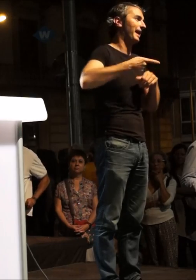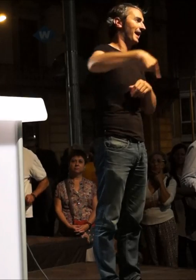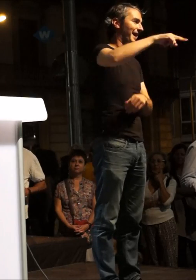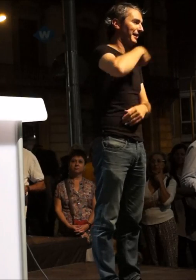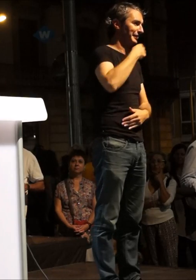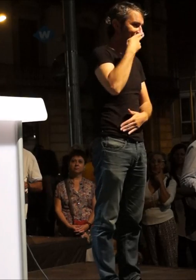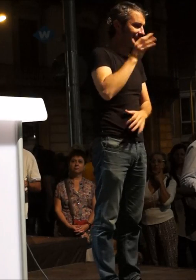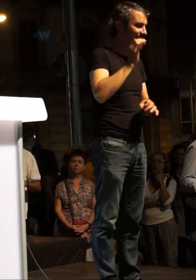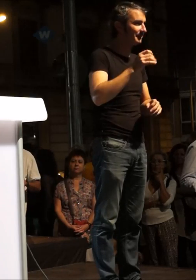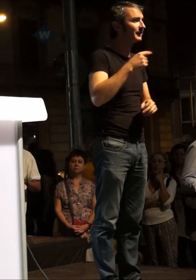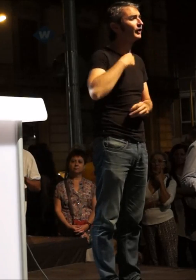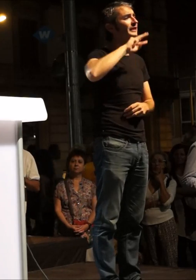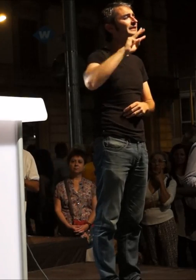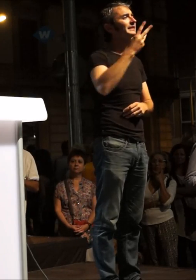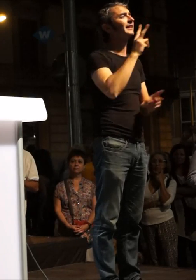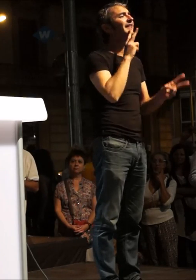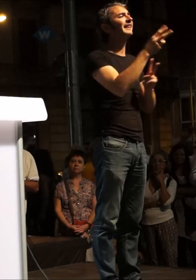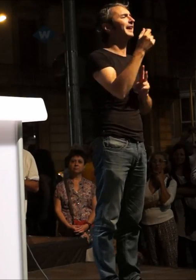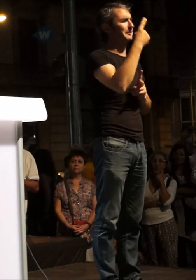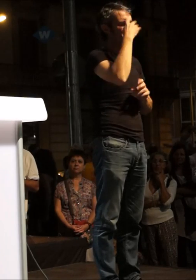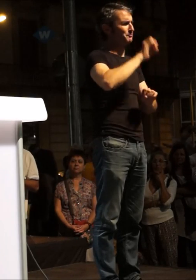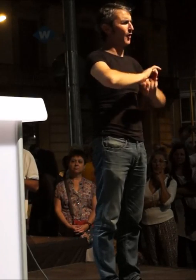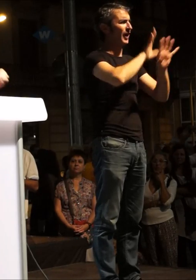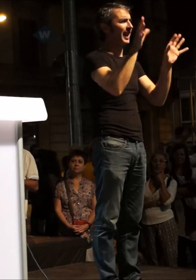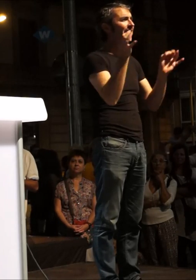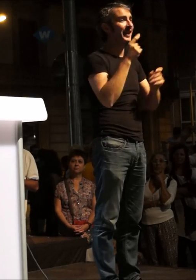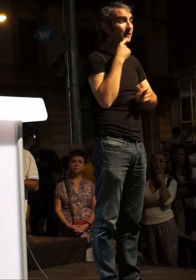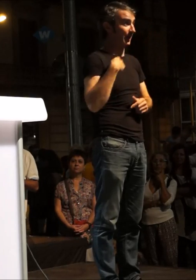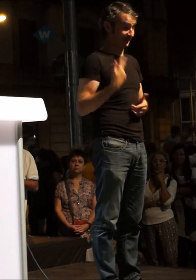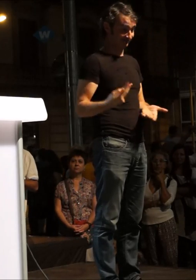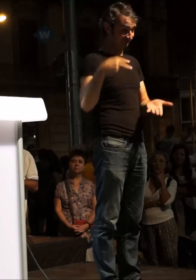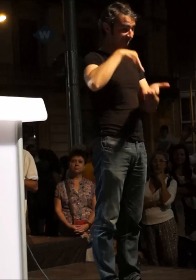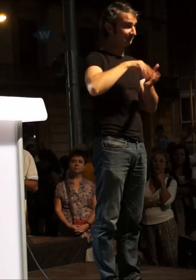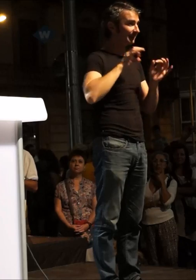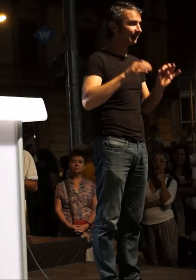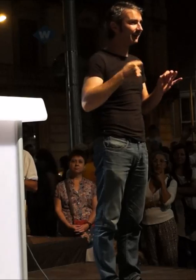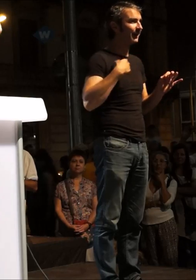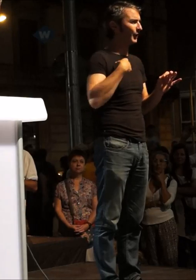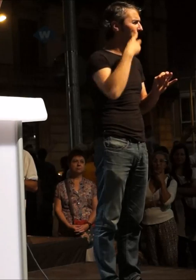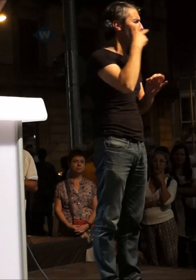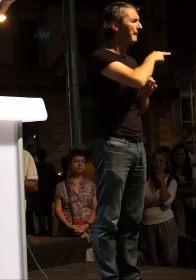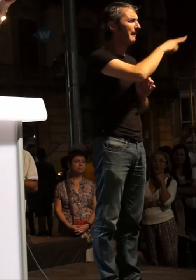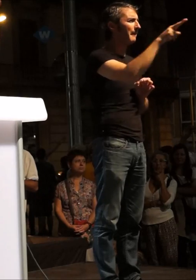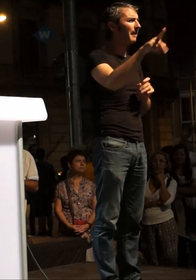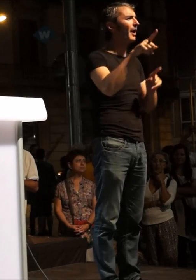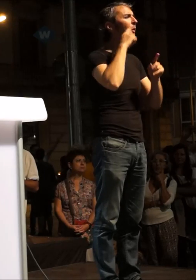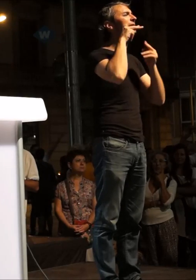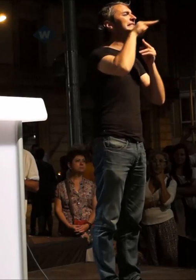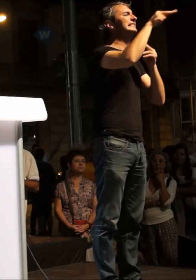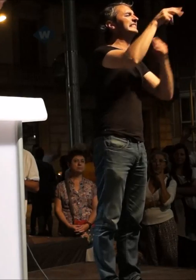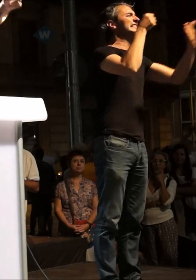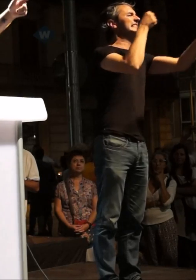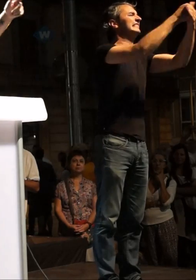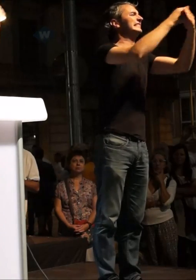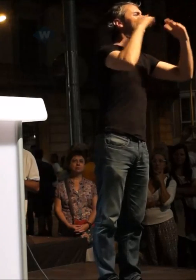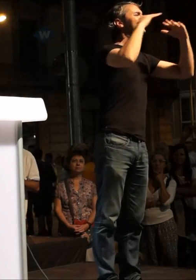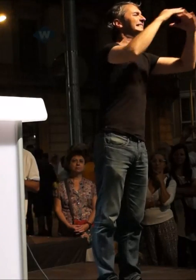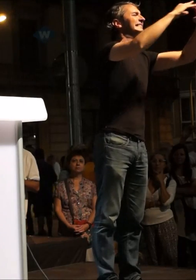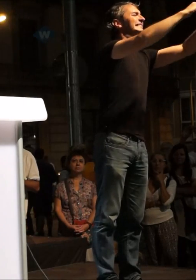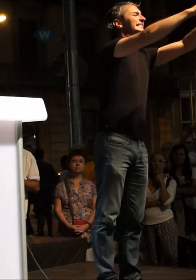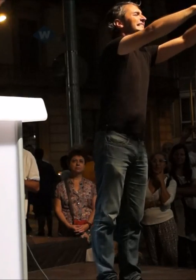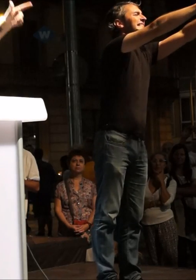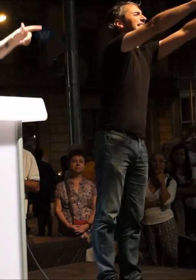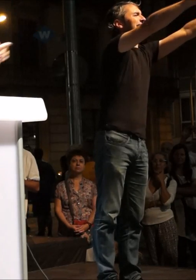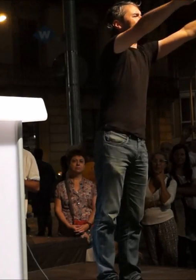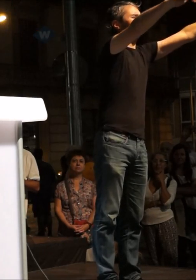més lliure. El tercer és òbvi, i és que estar aquí dalt i veure que no s'acaba, que arribem fins al final, que